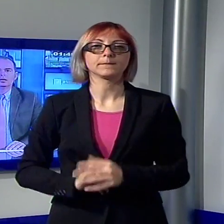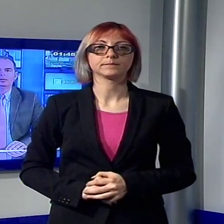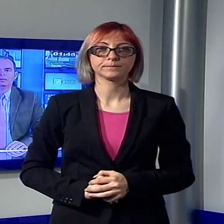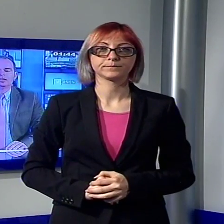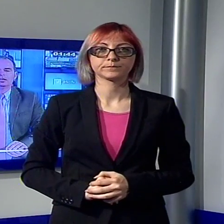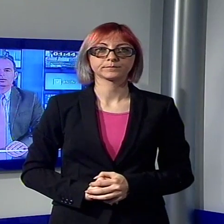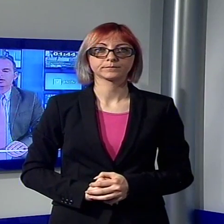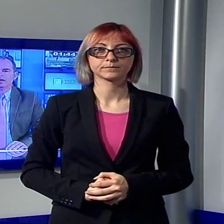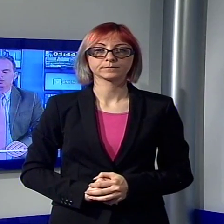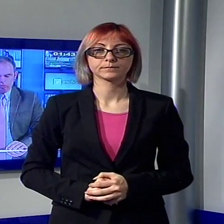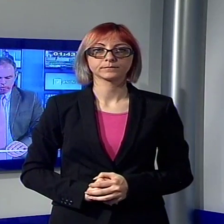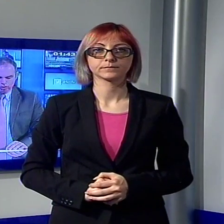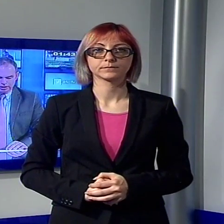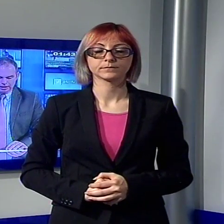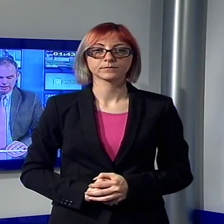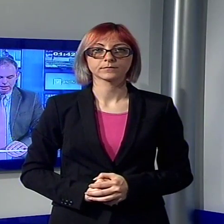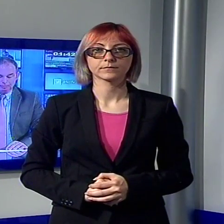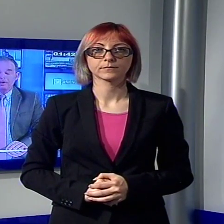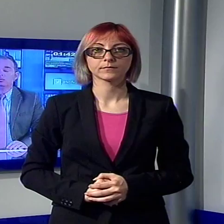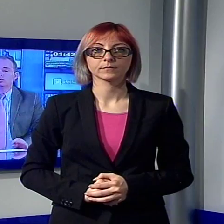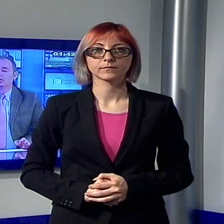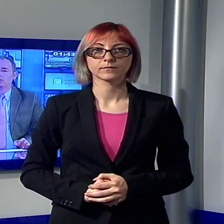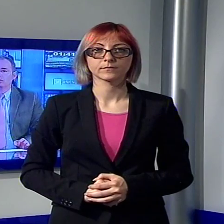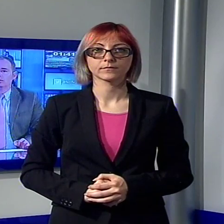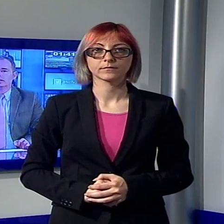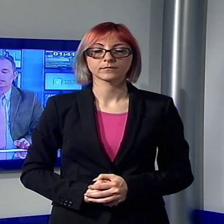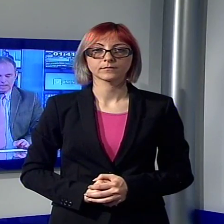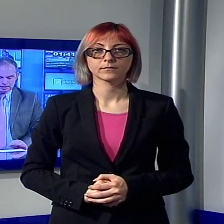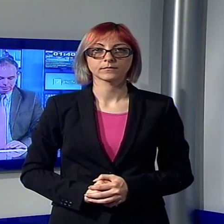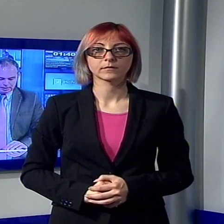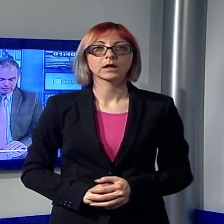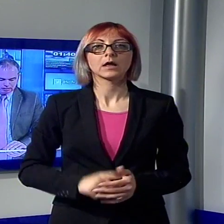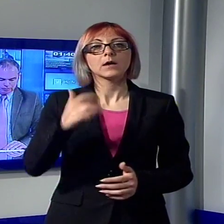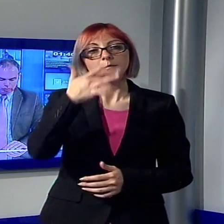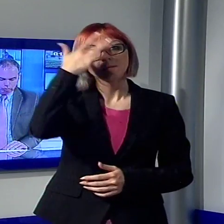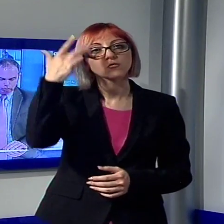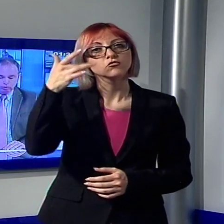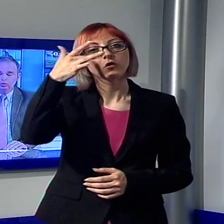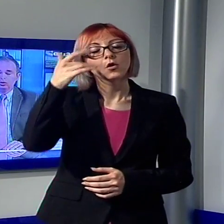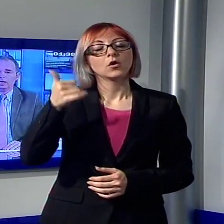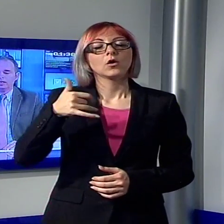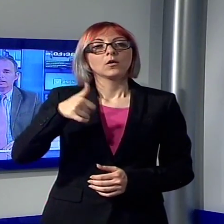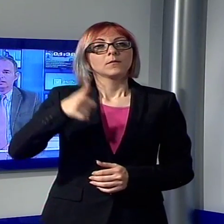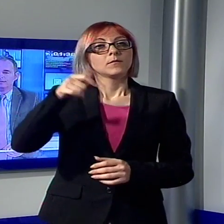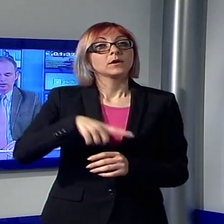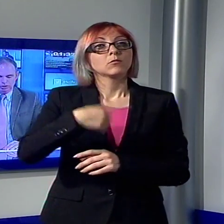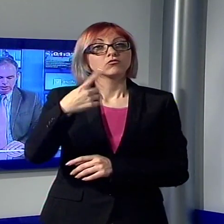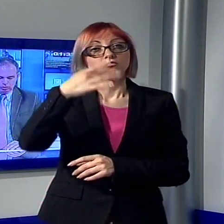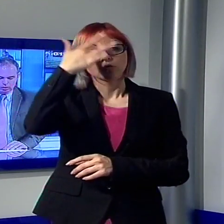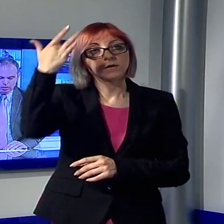Prima di chiudere vi annuncio che il primo giorno d'estate, martedì 21 giugno, la chiesa di San Francesco a